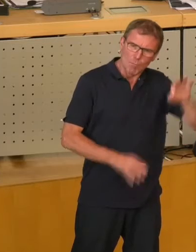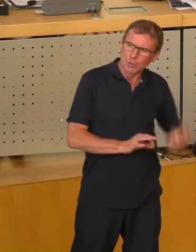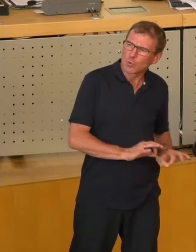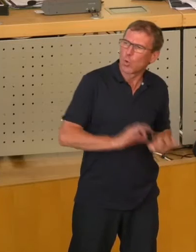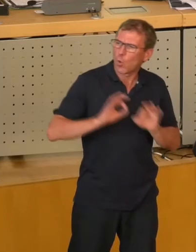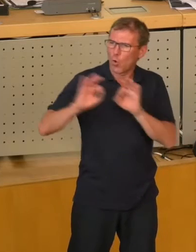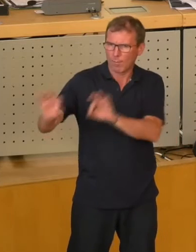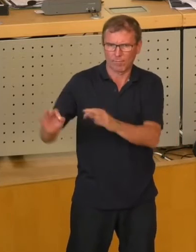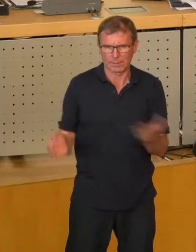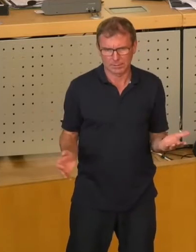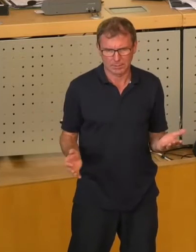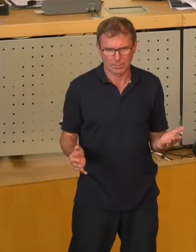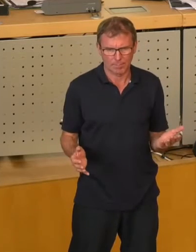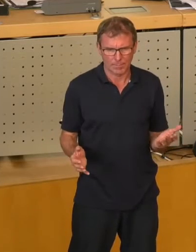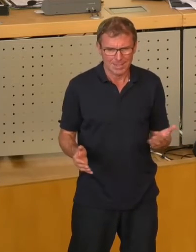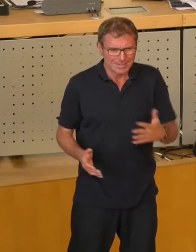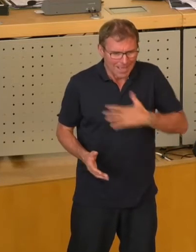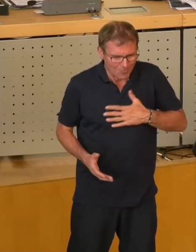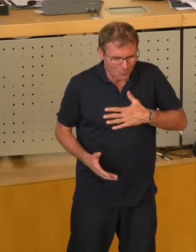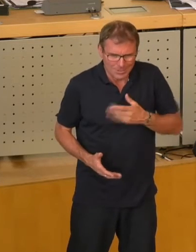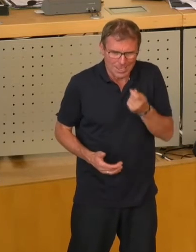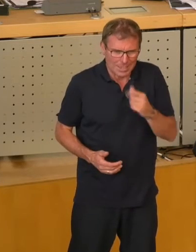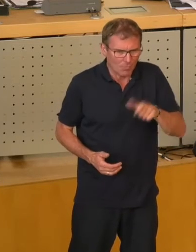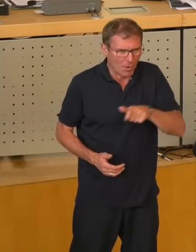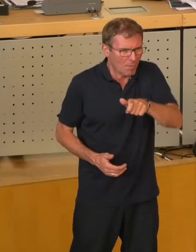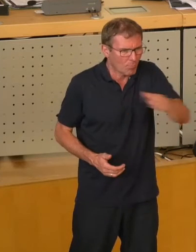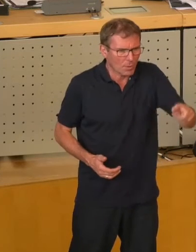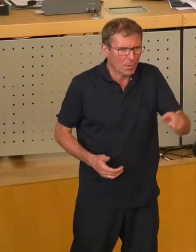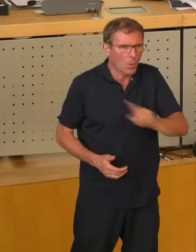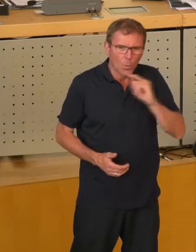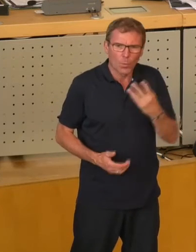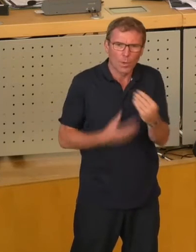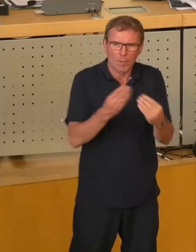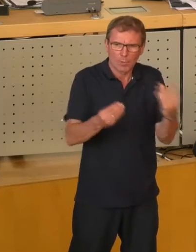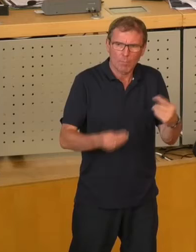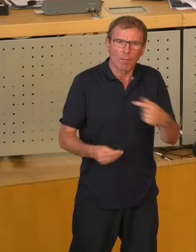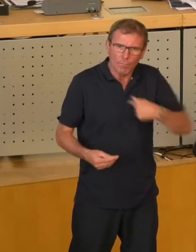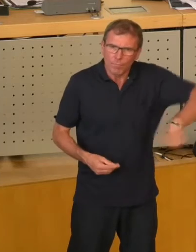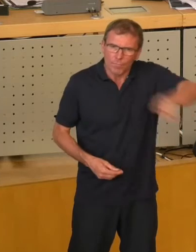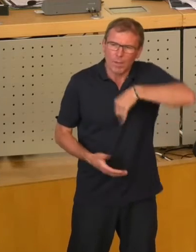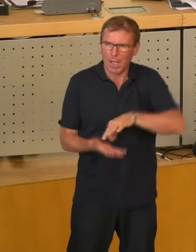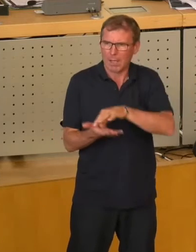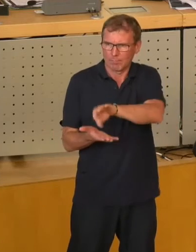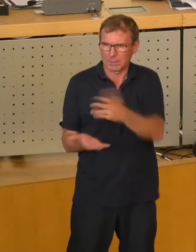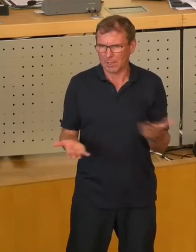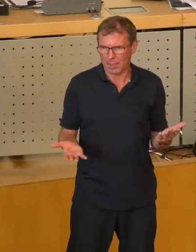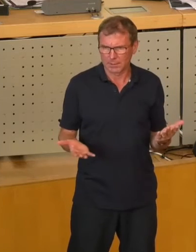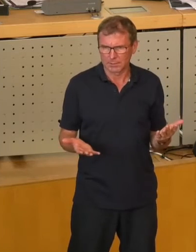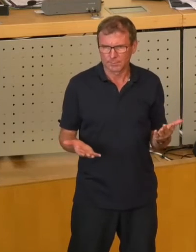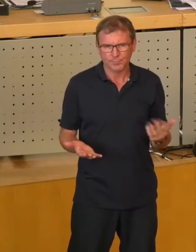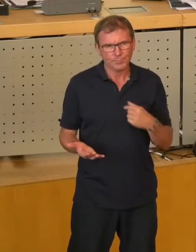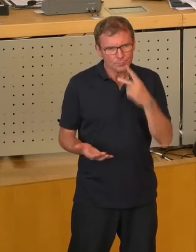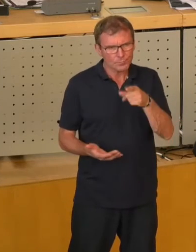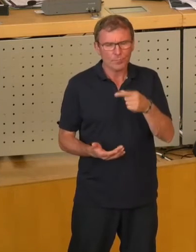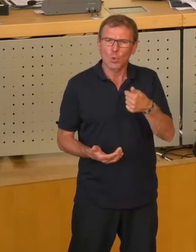München geflossen sind, die letztlich unsere Bürgerinnen und Bürger bezahlt haben. Und wenn wir uns mal anschauen,